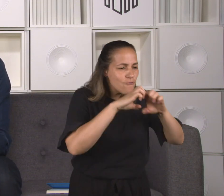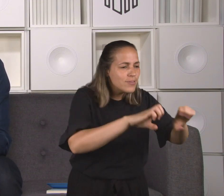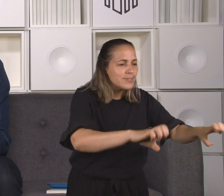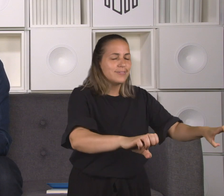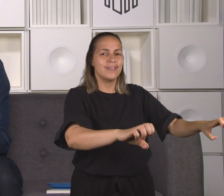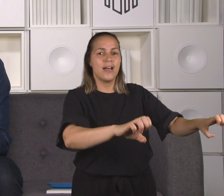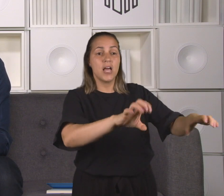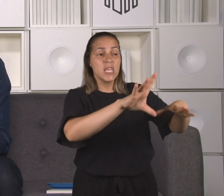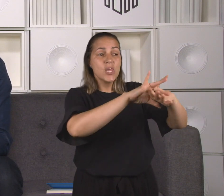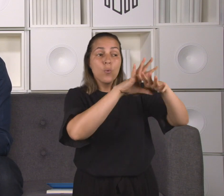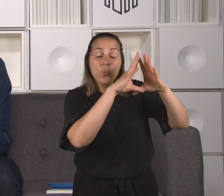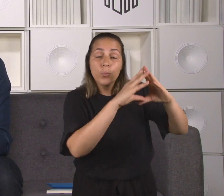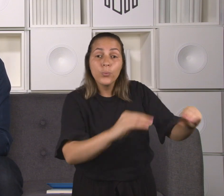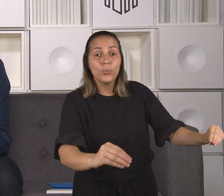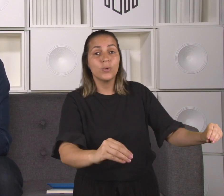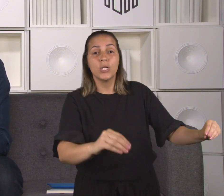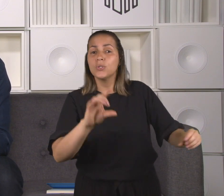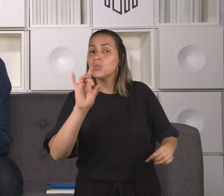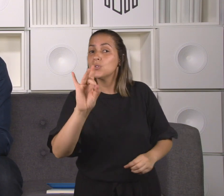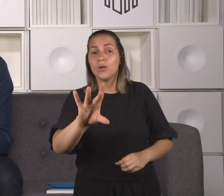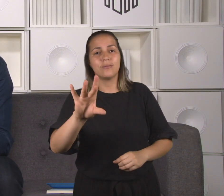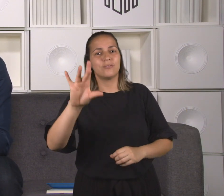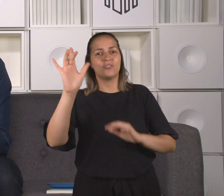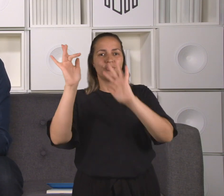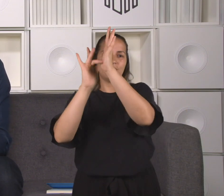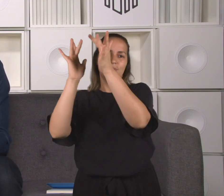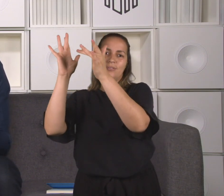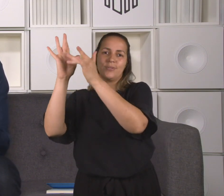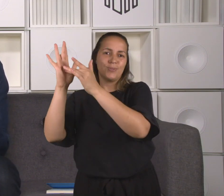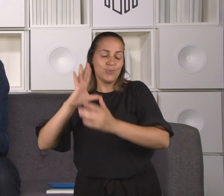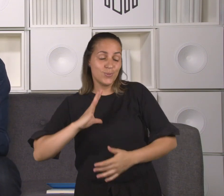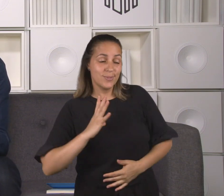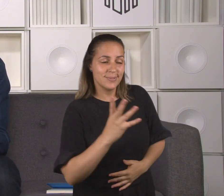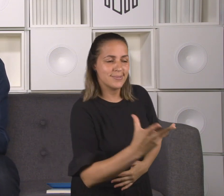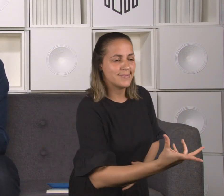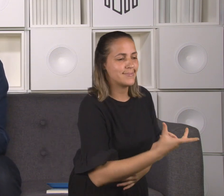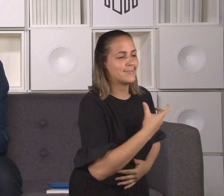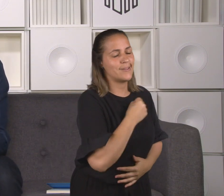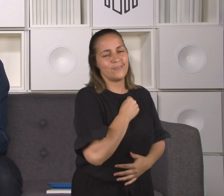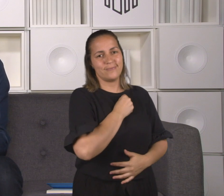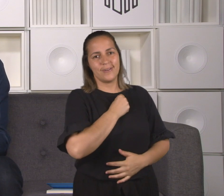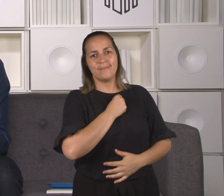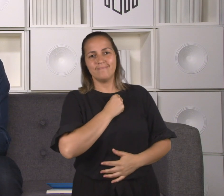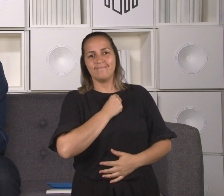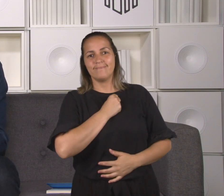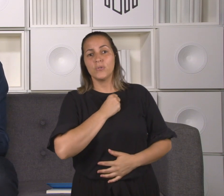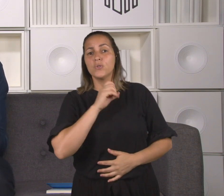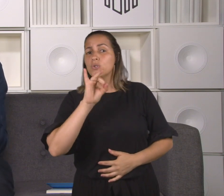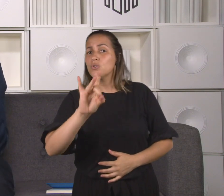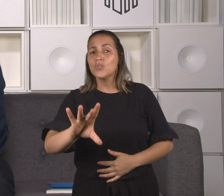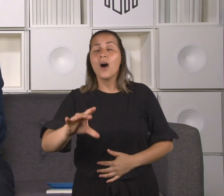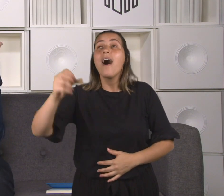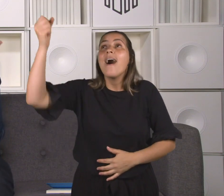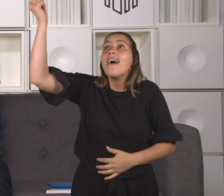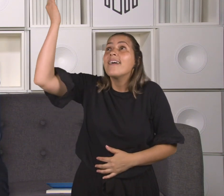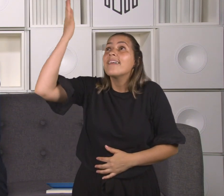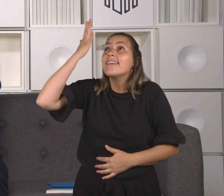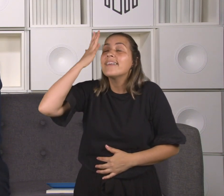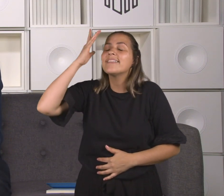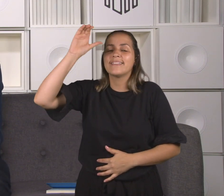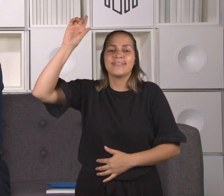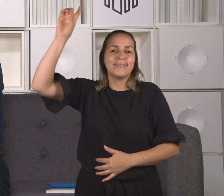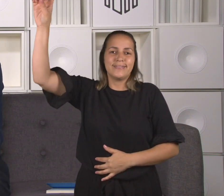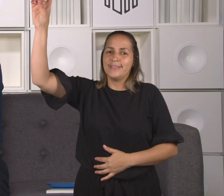Cristo, só Jesus, o Cristo pode fazer? Só a graça de Deus pode fazer? Só uma intervenção do